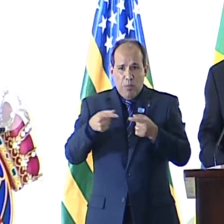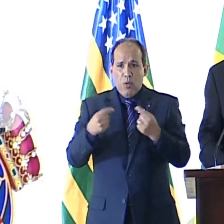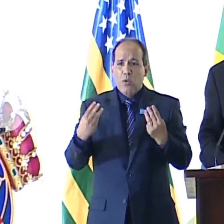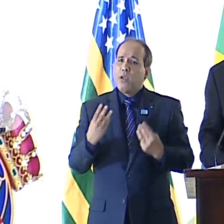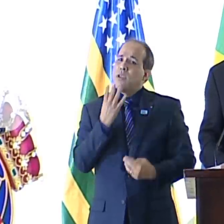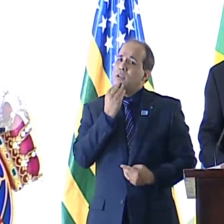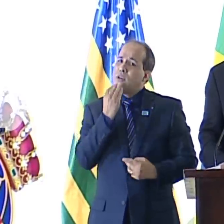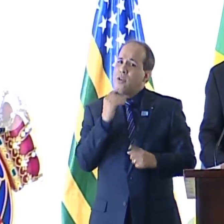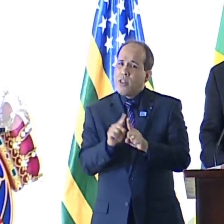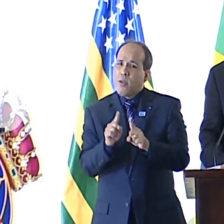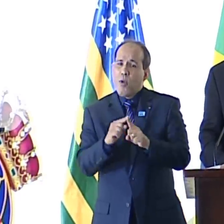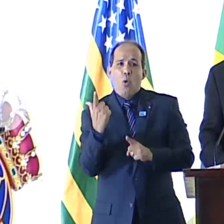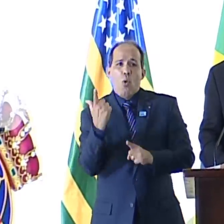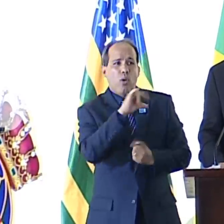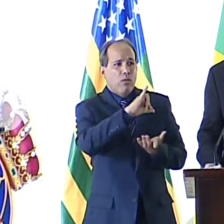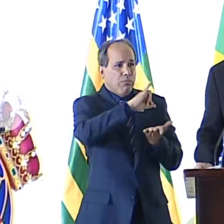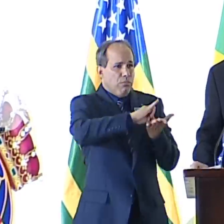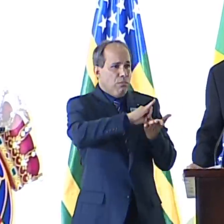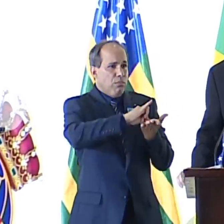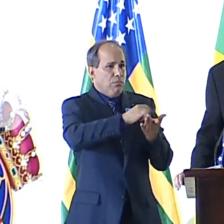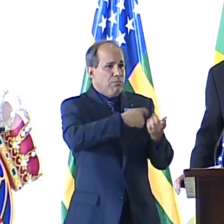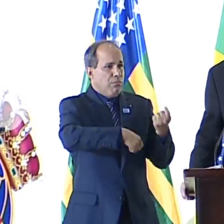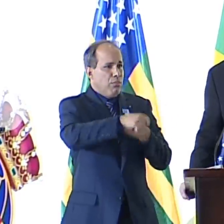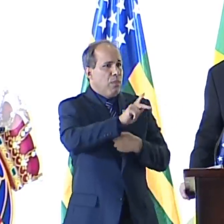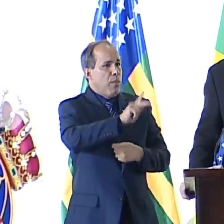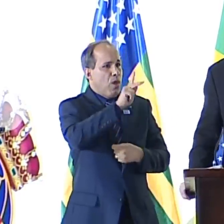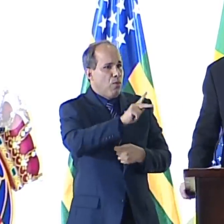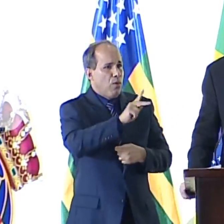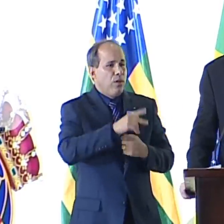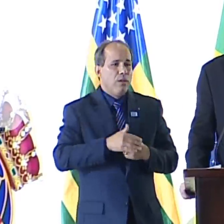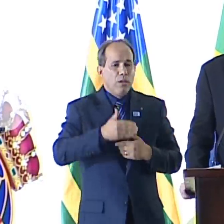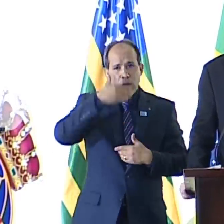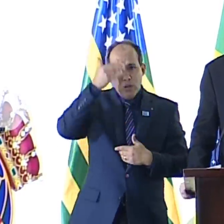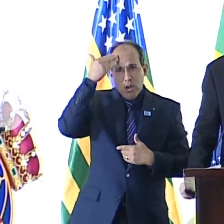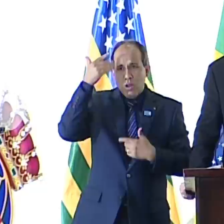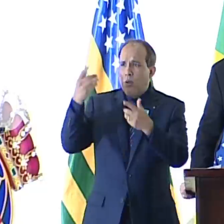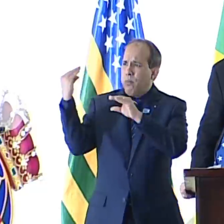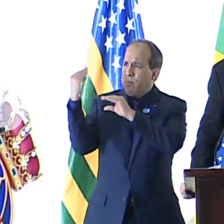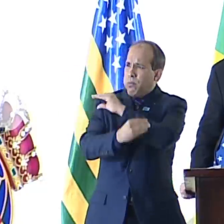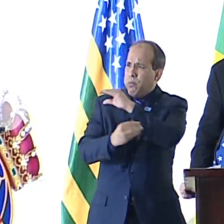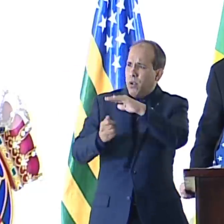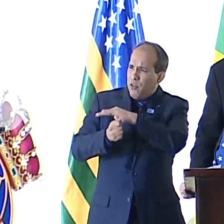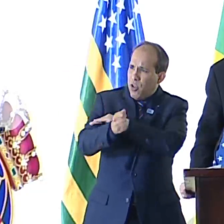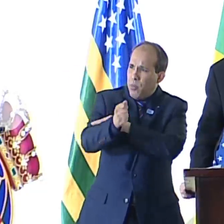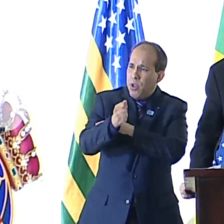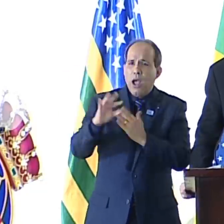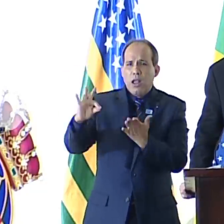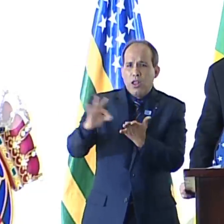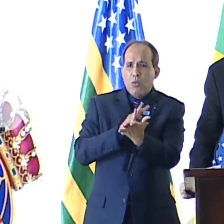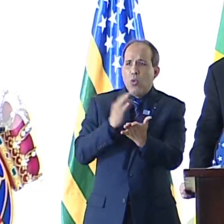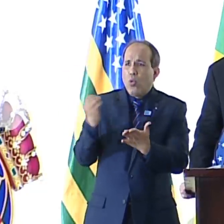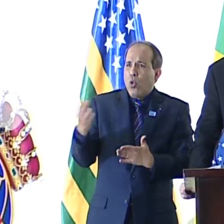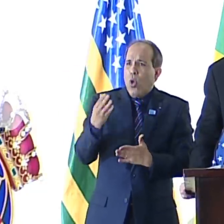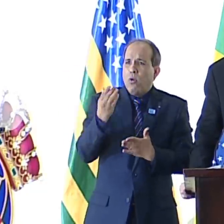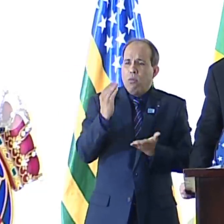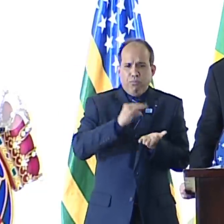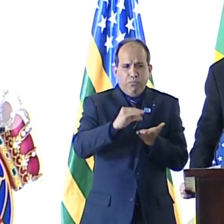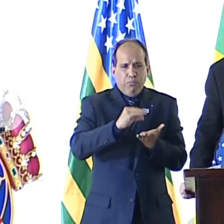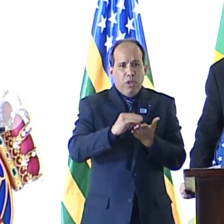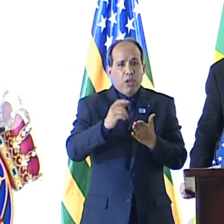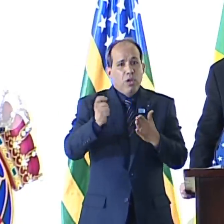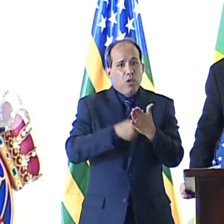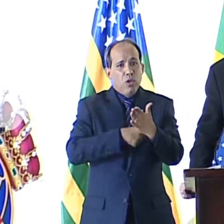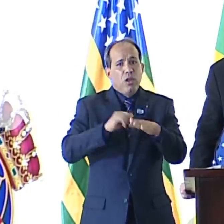grandes centros de capital, como a Arábia Saudita e Emirados Árabes, que nos trazem novos investimentos. Assinamos novos investimentos, novos